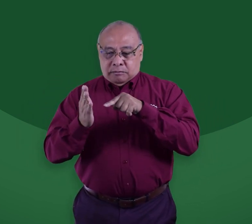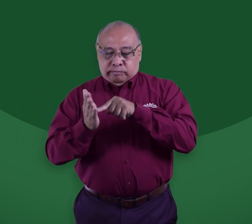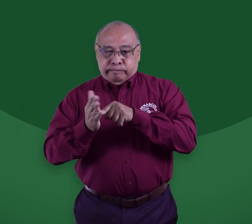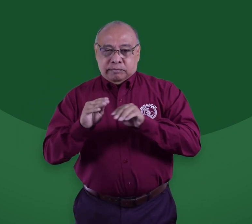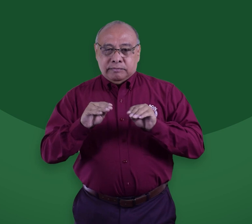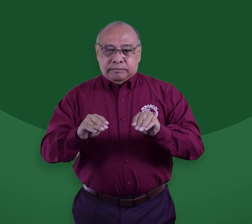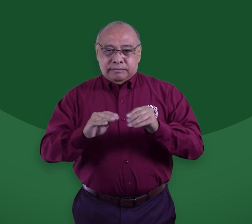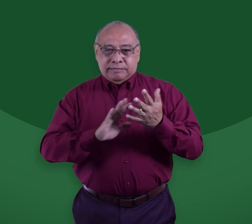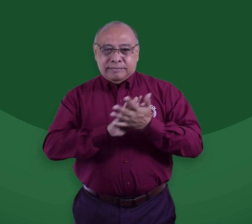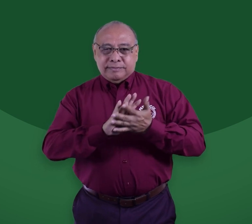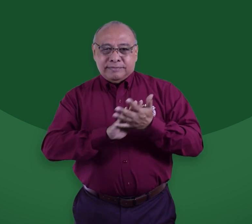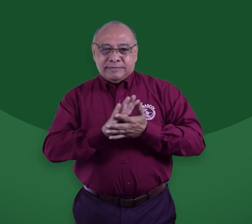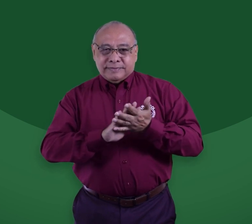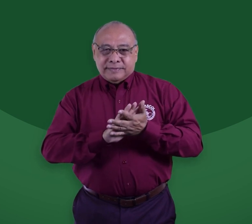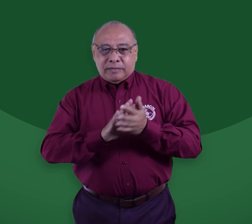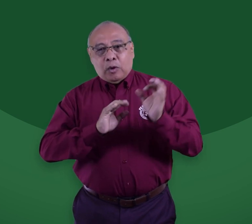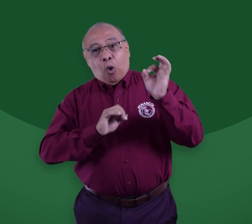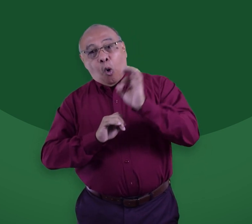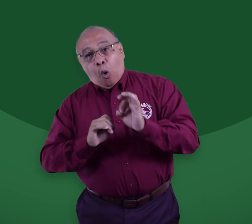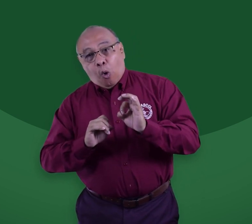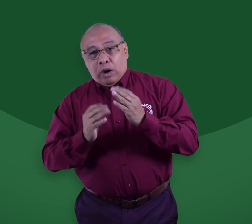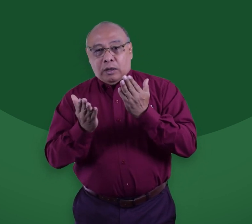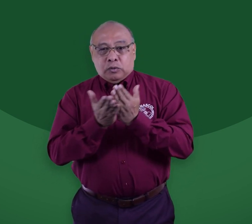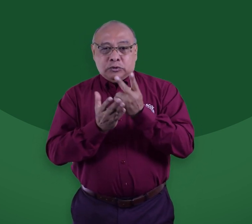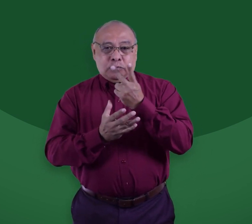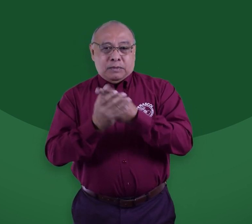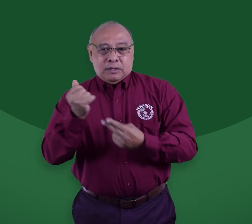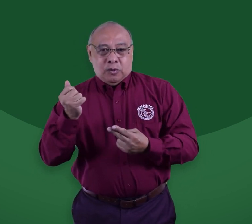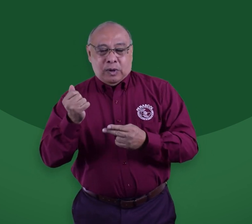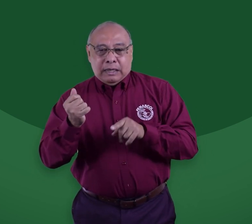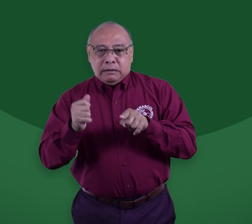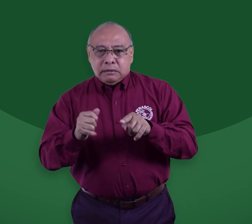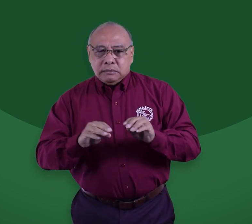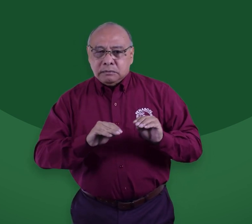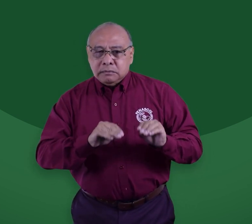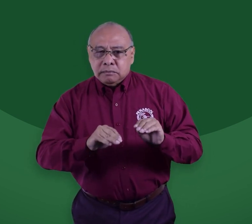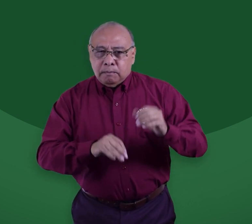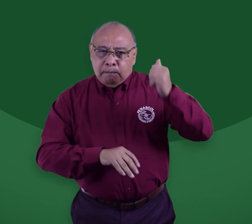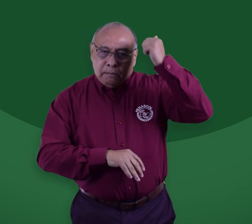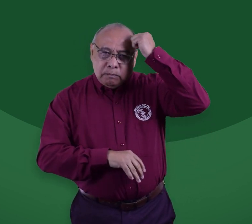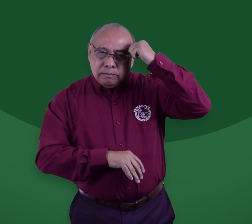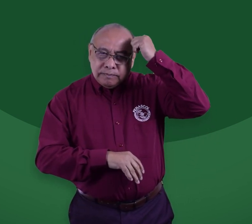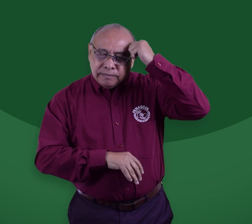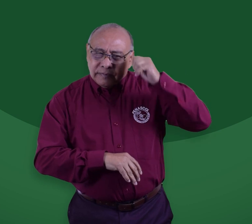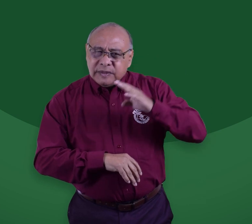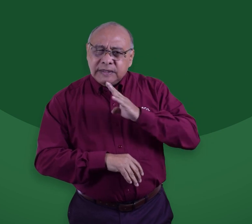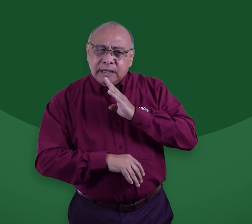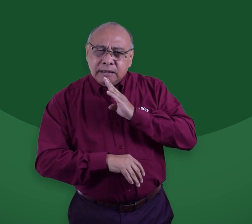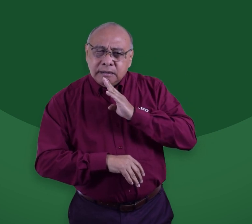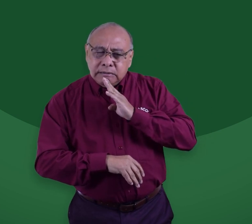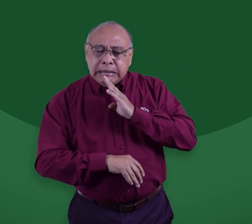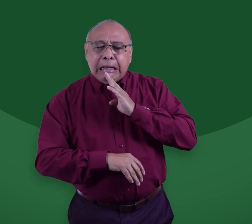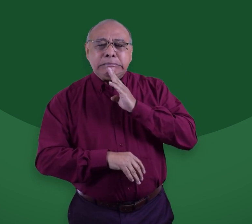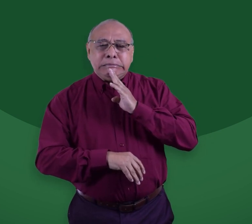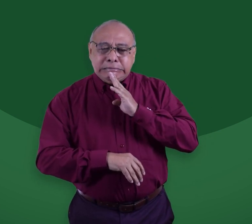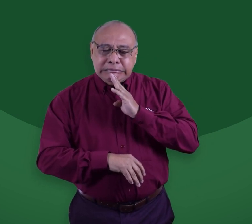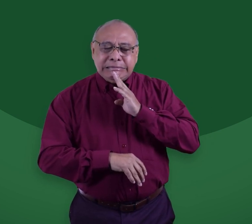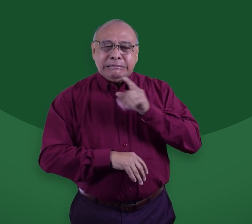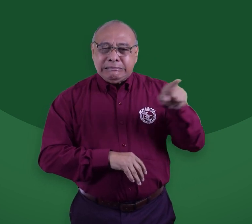educación bilingüe, y los maestros para esto, ya que generalmente son las personas oyentes quienes